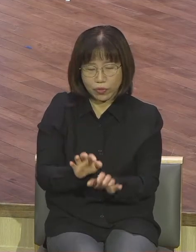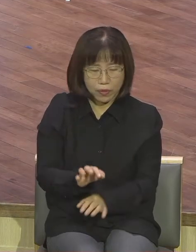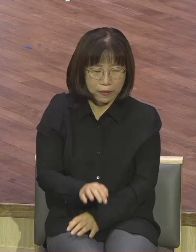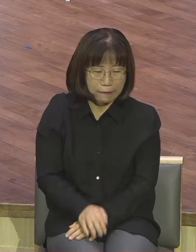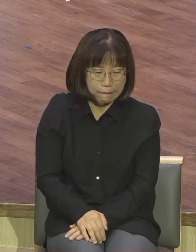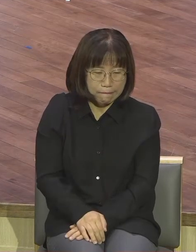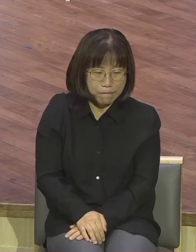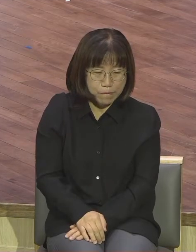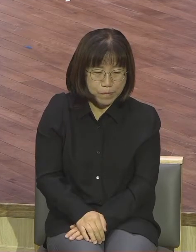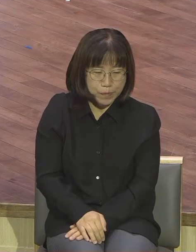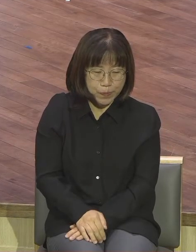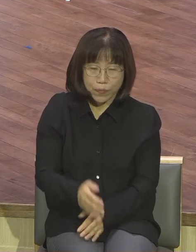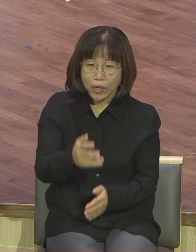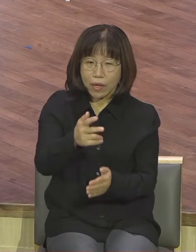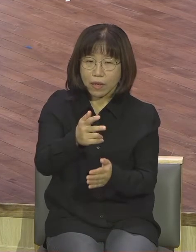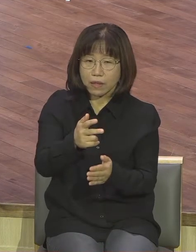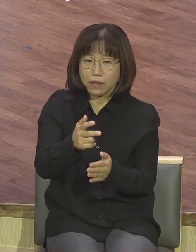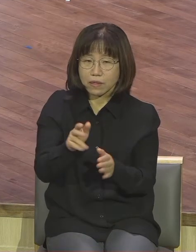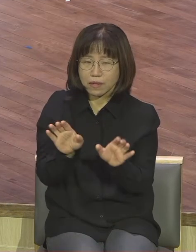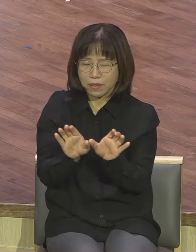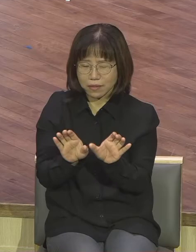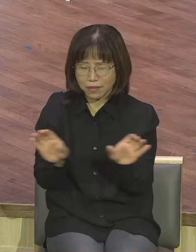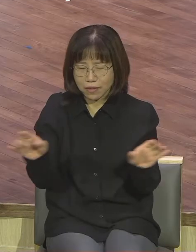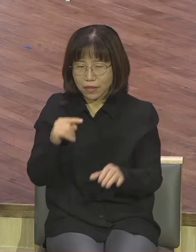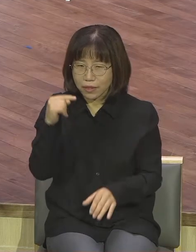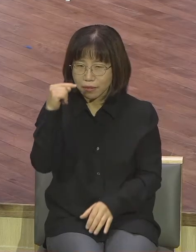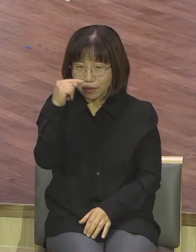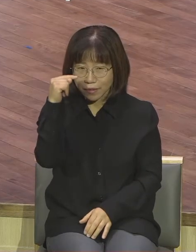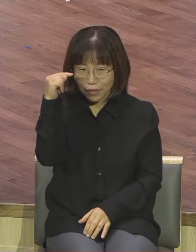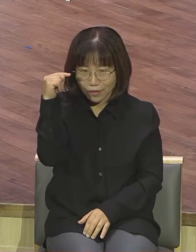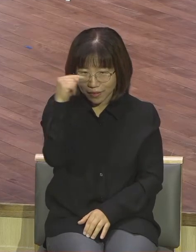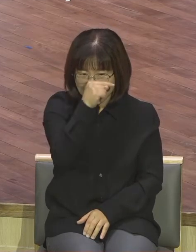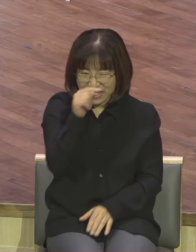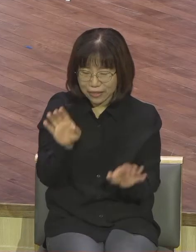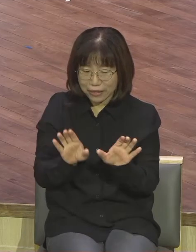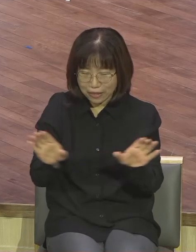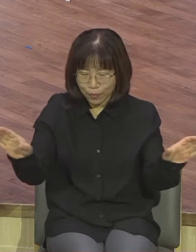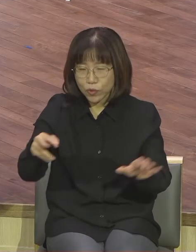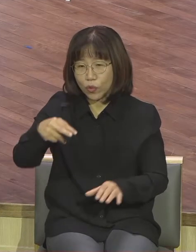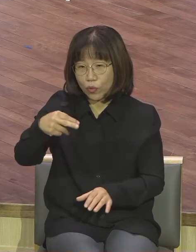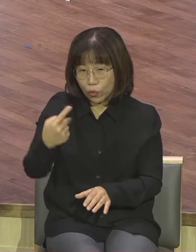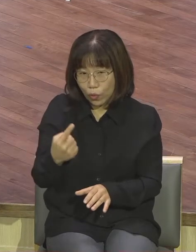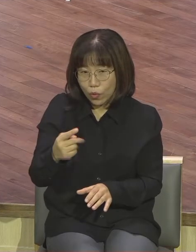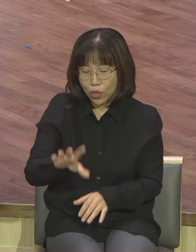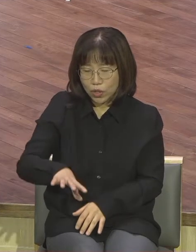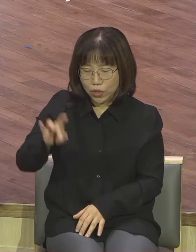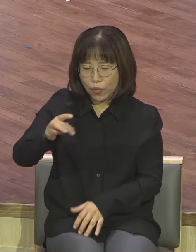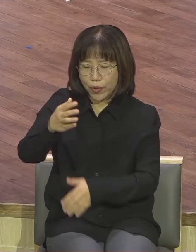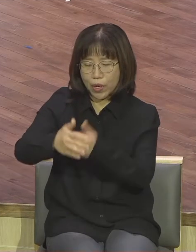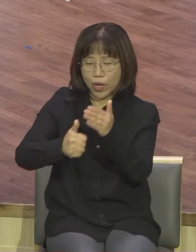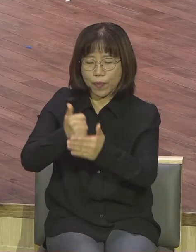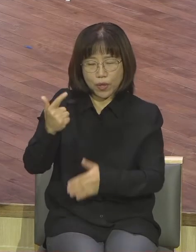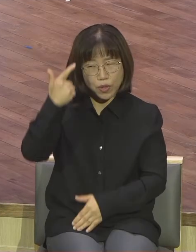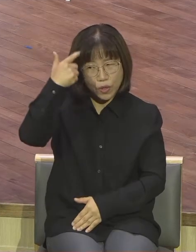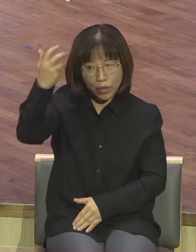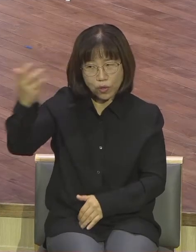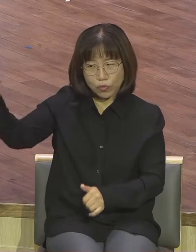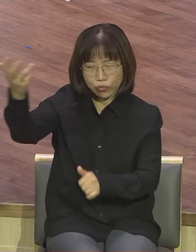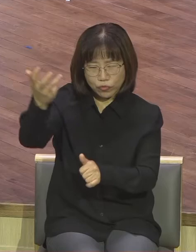사무엘은 아무 힘없는 지푸레 같은 사람이 됐어요 영이 왔다 갔다 하셨다니까 구약